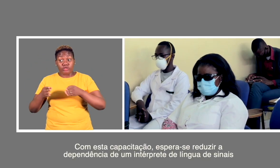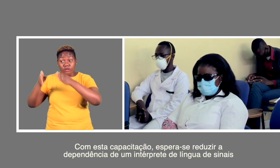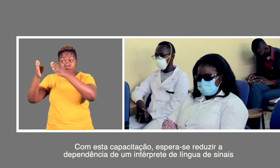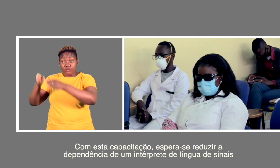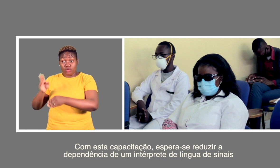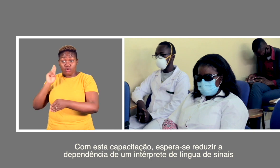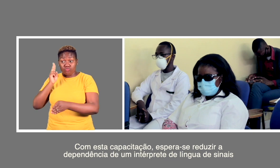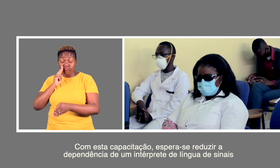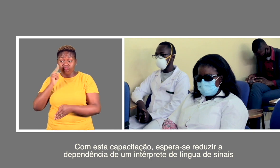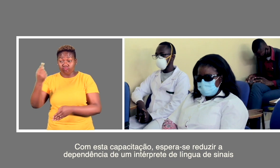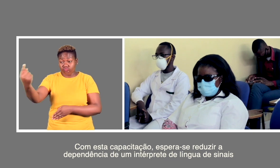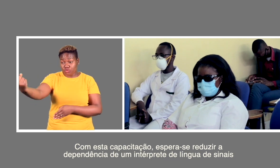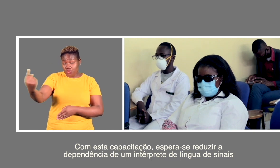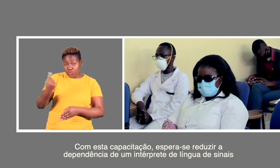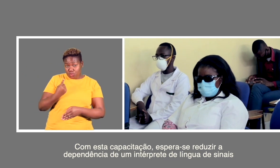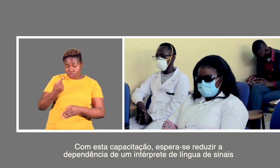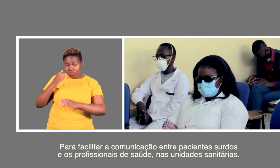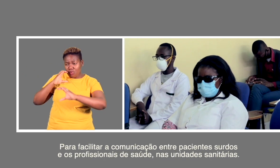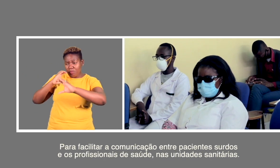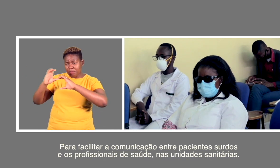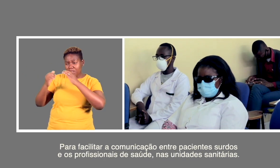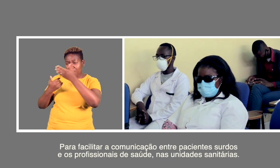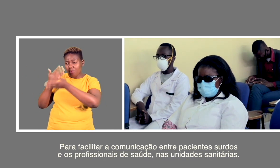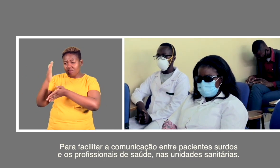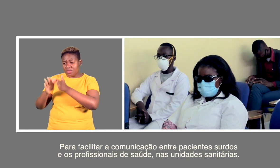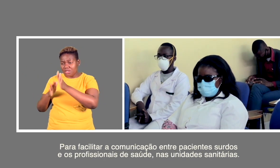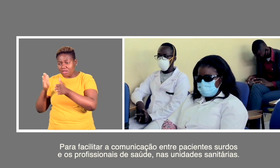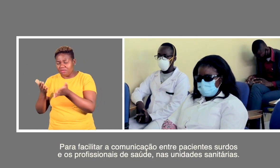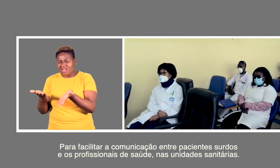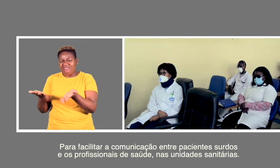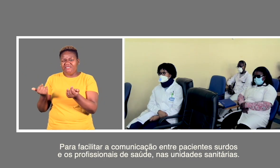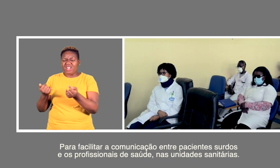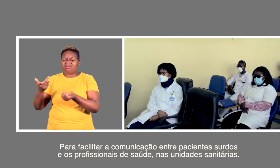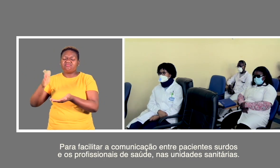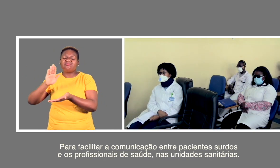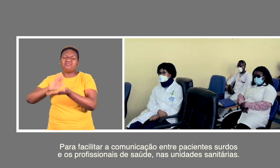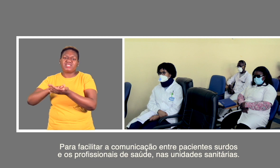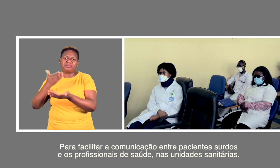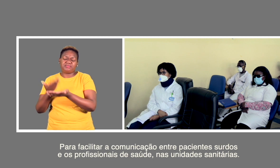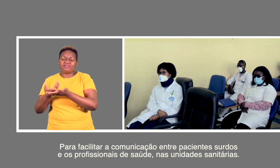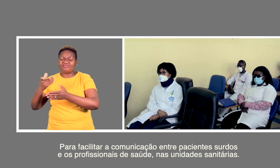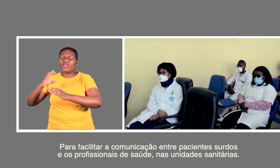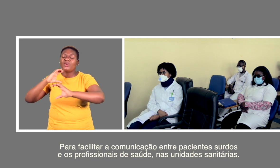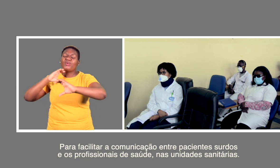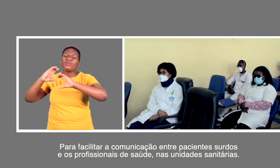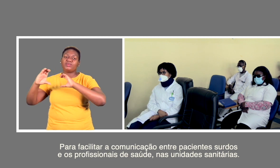de um intérprete de língua de sinais para facilitar a comunicação entre pacientes surdos e os